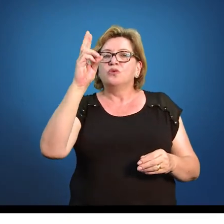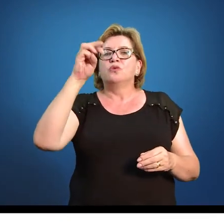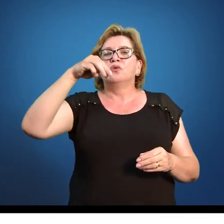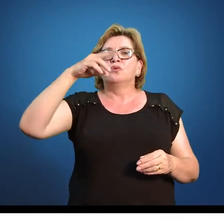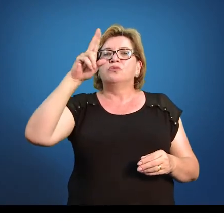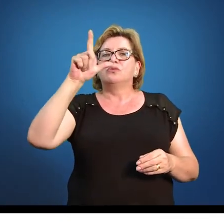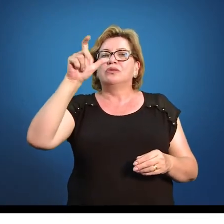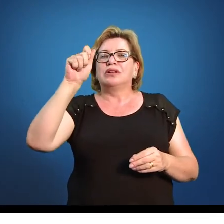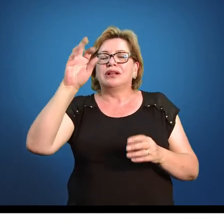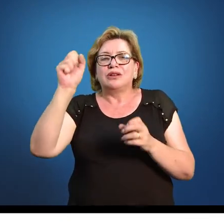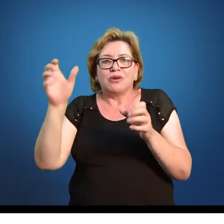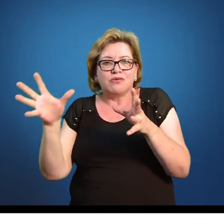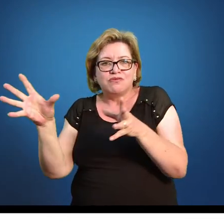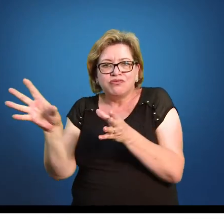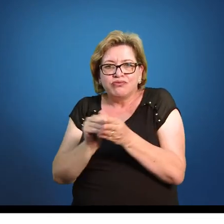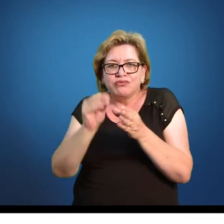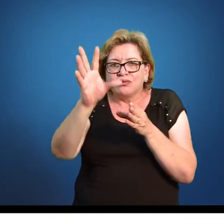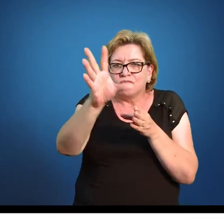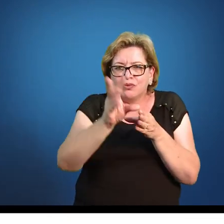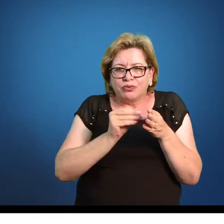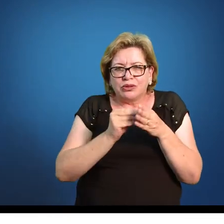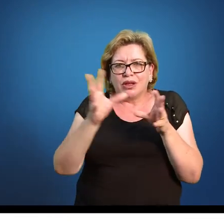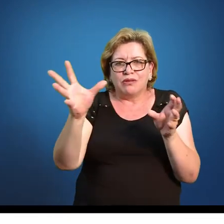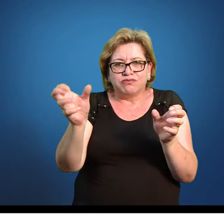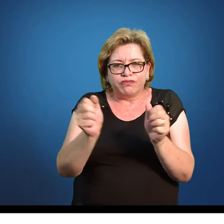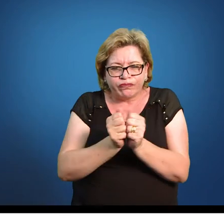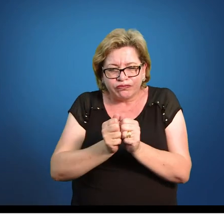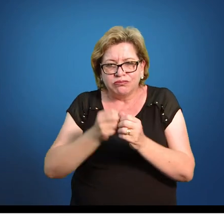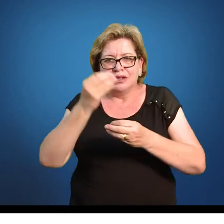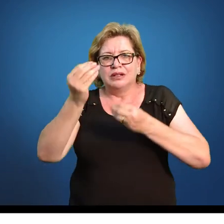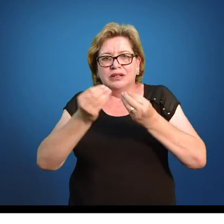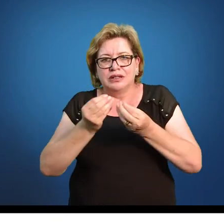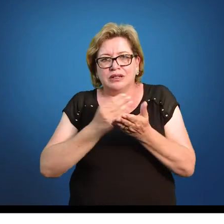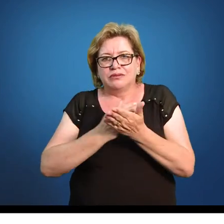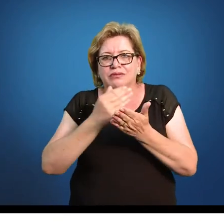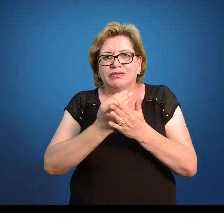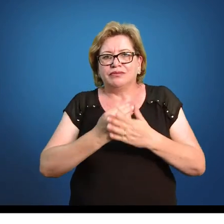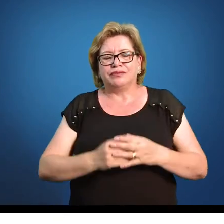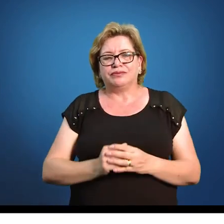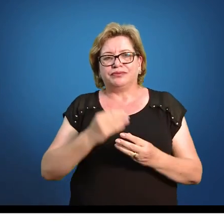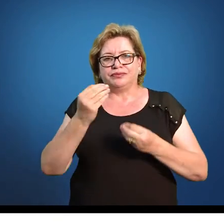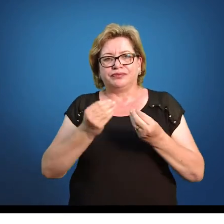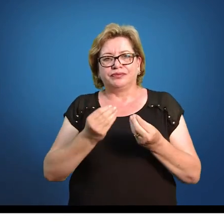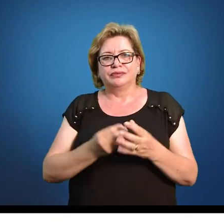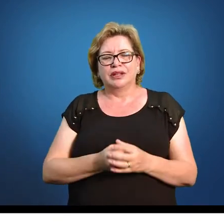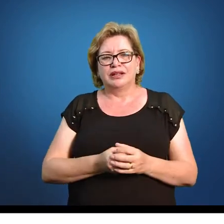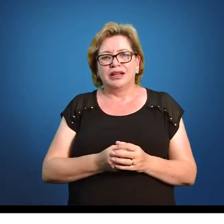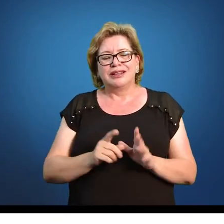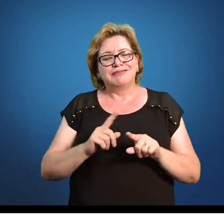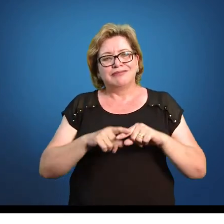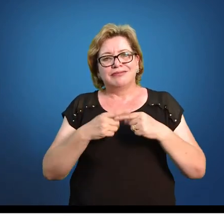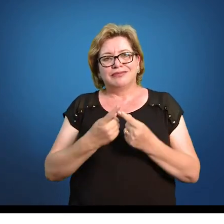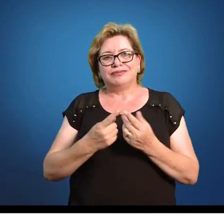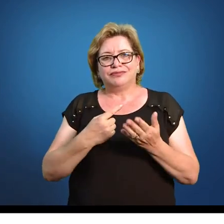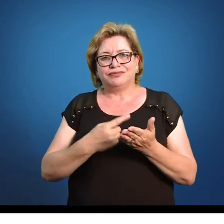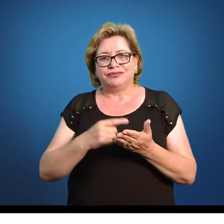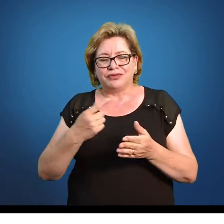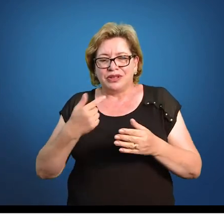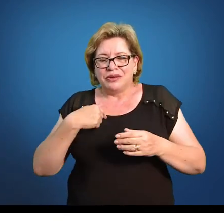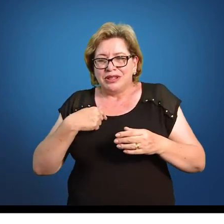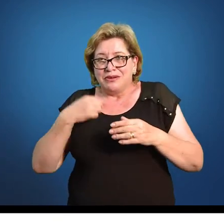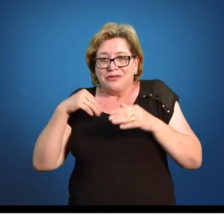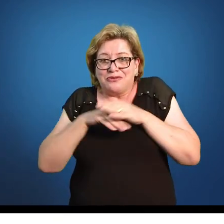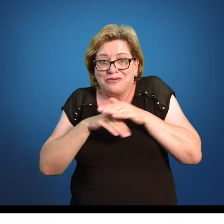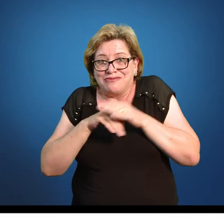Eu tenho que juntar. Eu tenho que ter um início para poder acumular. Aí, você fala assim, não, eu vou acumular um dinheiro.